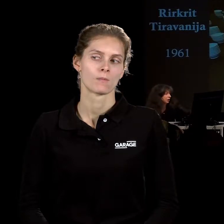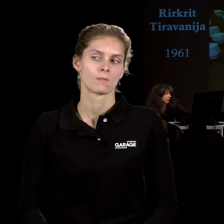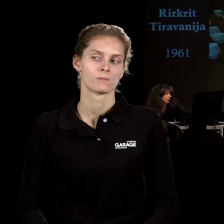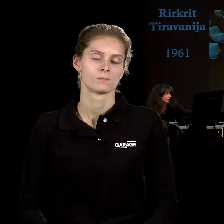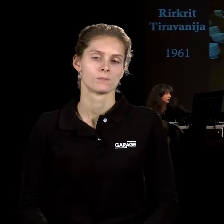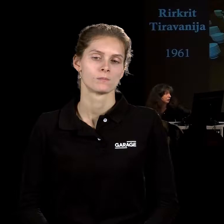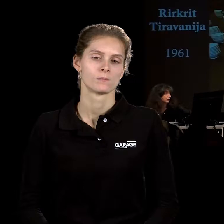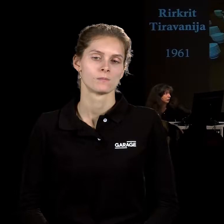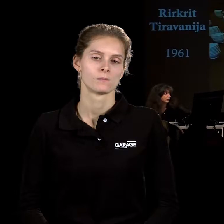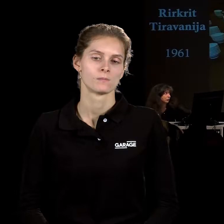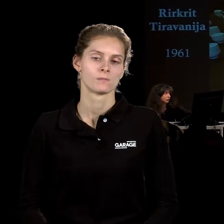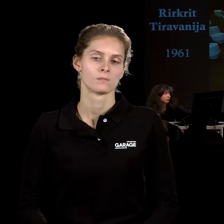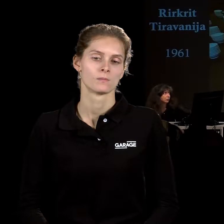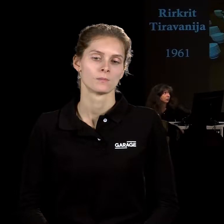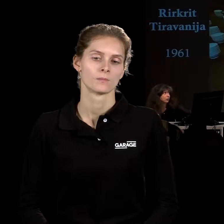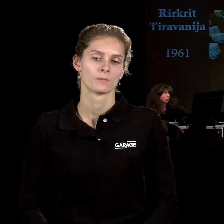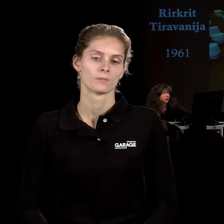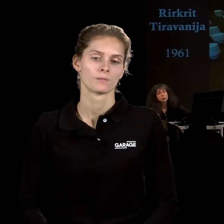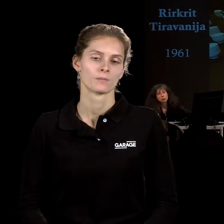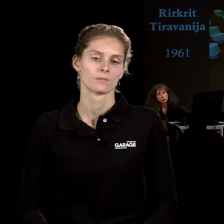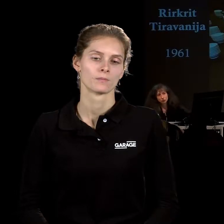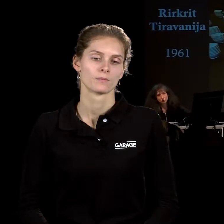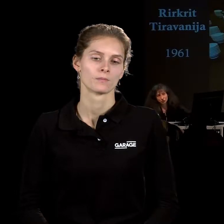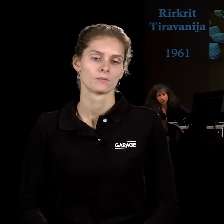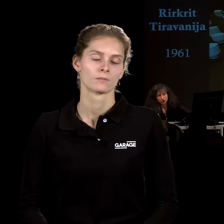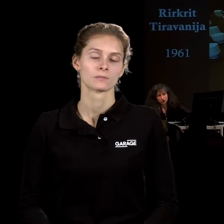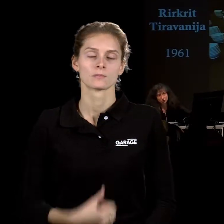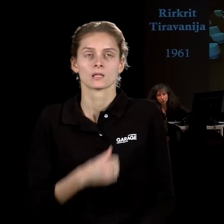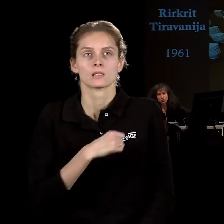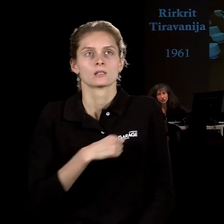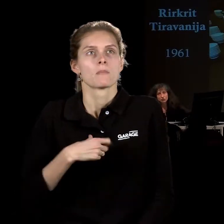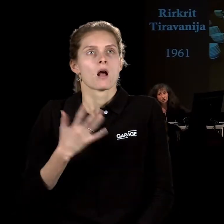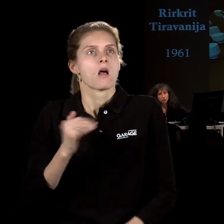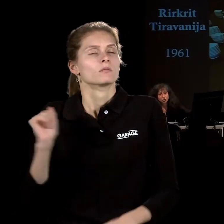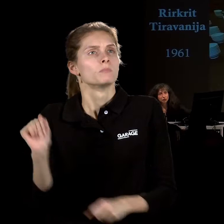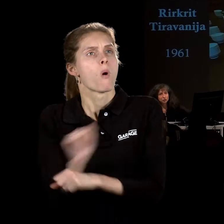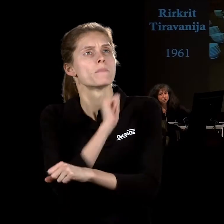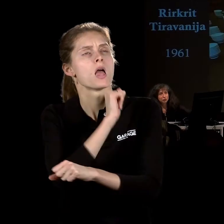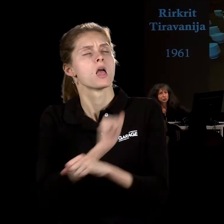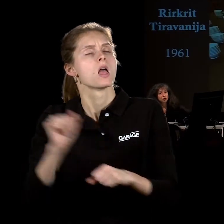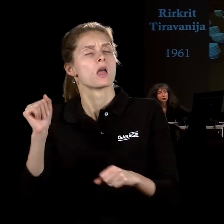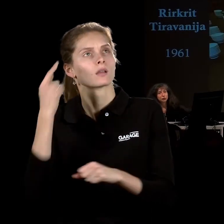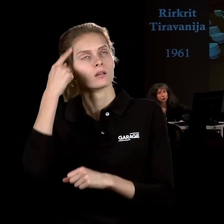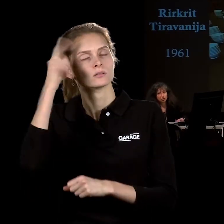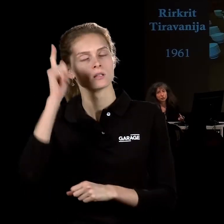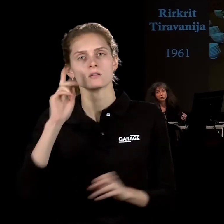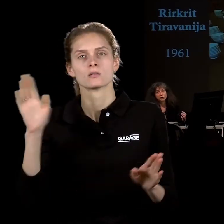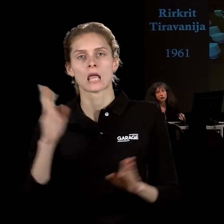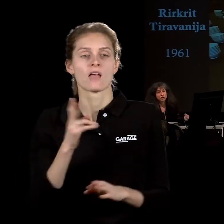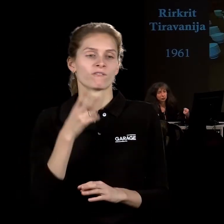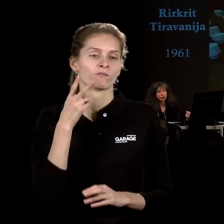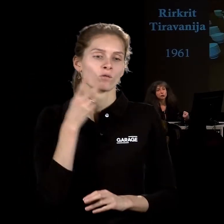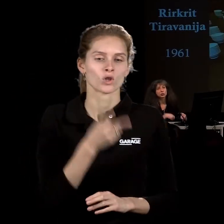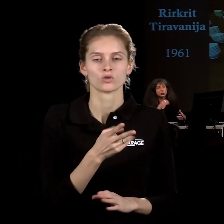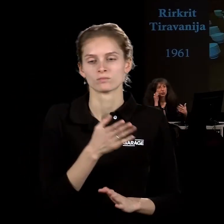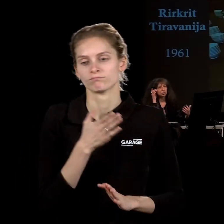не самая победоносная идея, но вполне возможная. 2000-е годы. тем не менее, эта